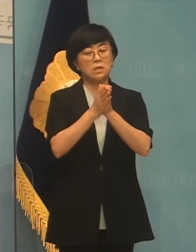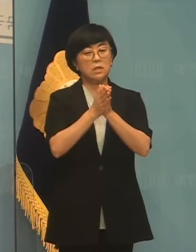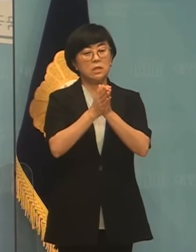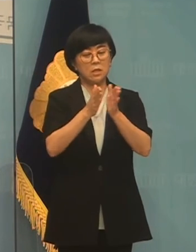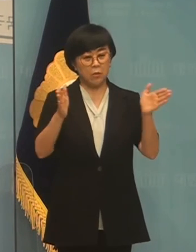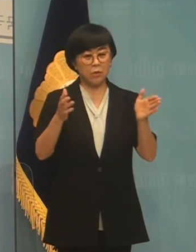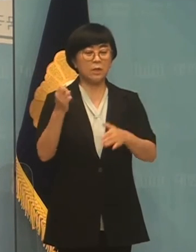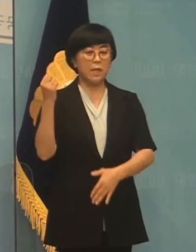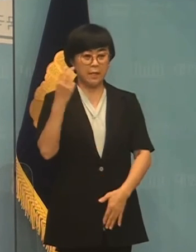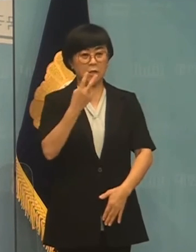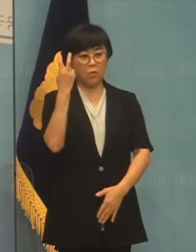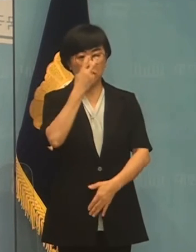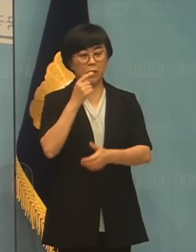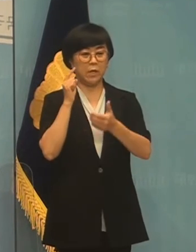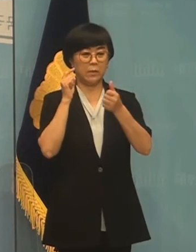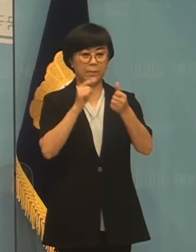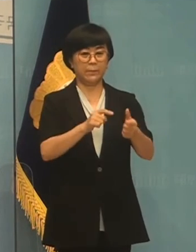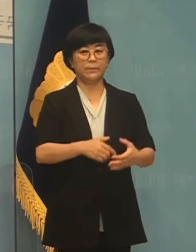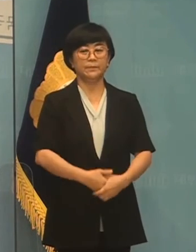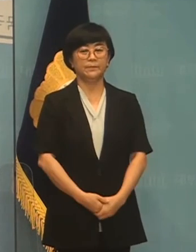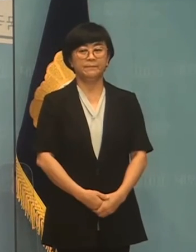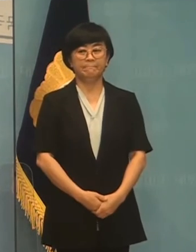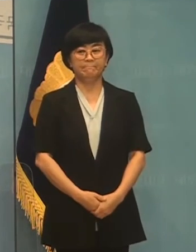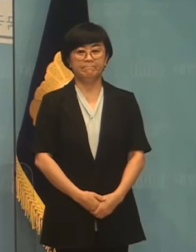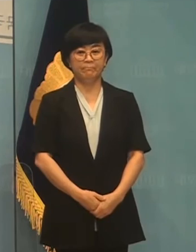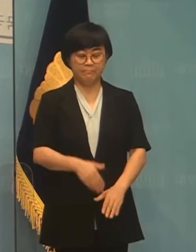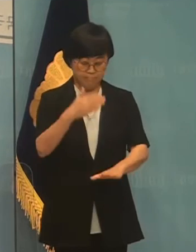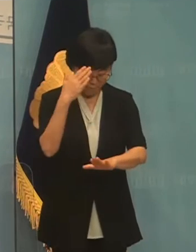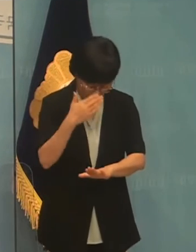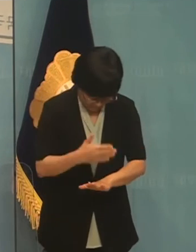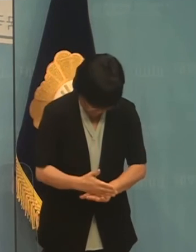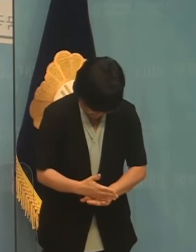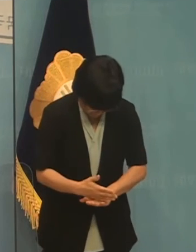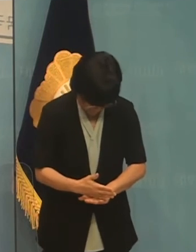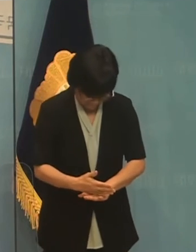강력히 부탁합니다. 감사합니다.